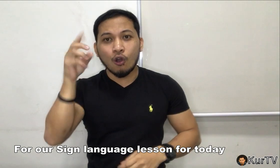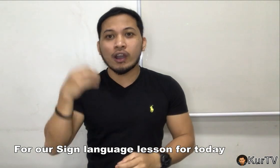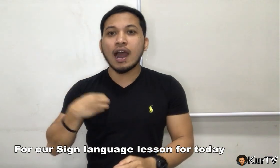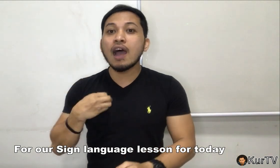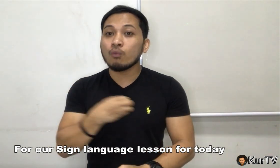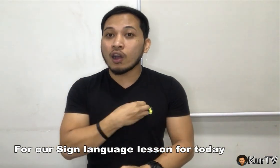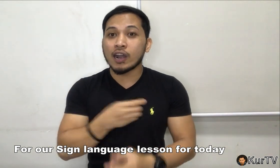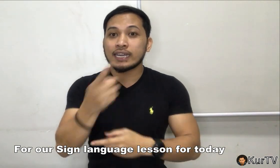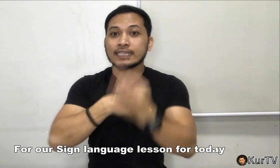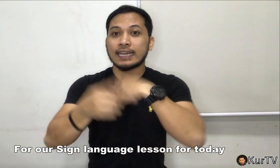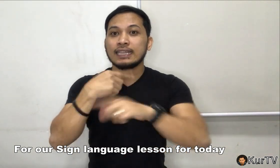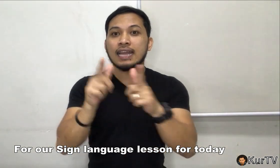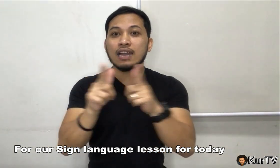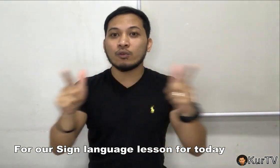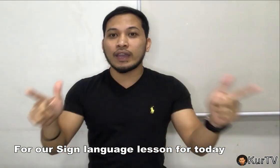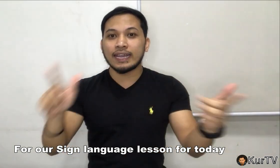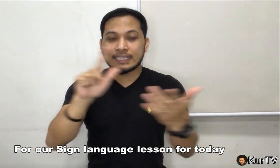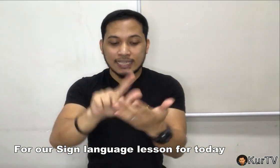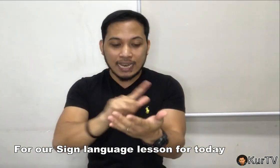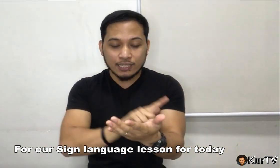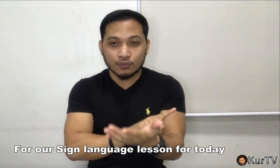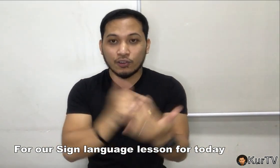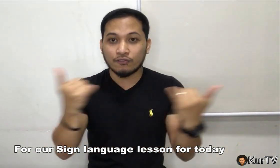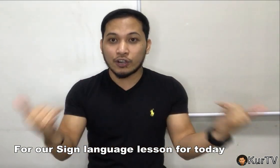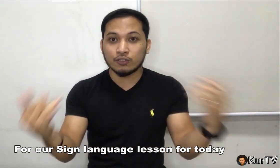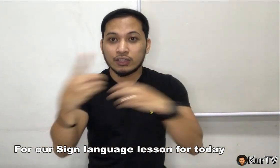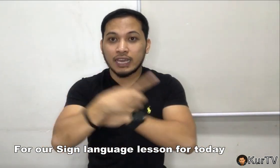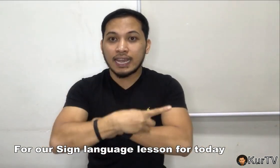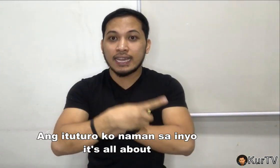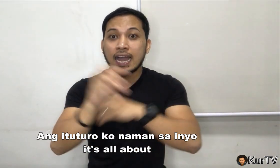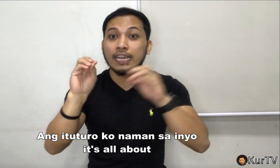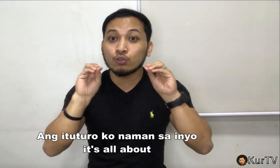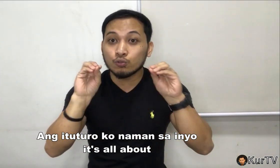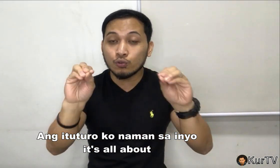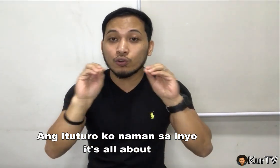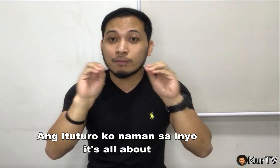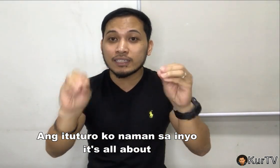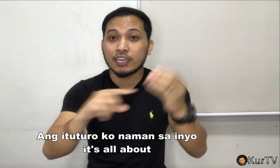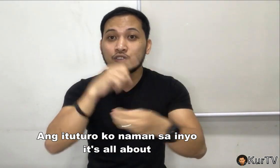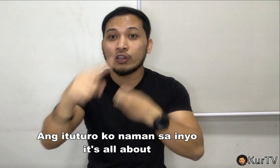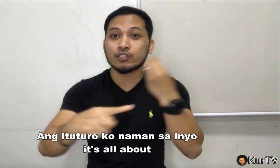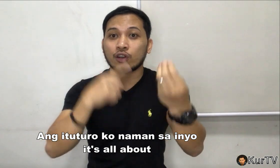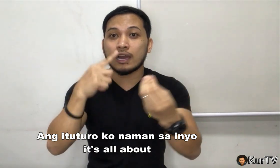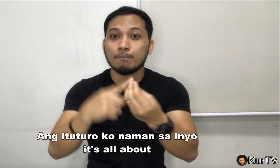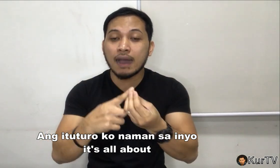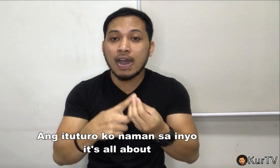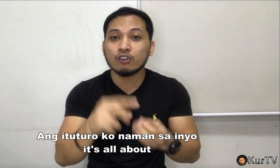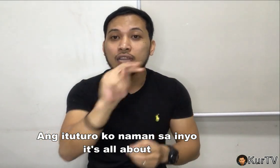For our sign language lesson for today, ang ituturo ko naman sa inyo, it's all about